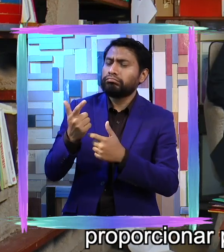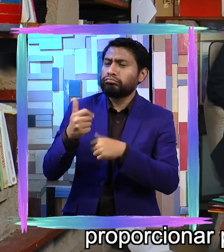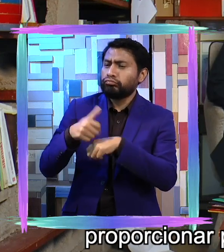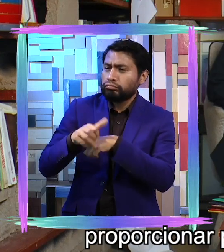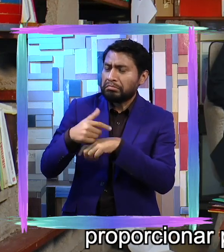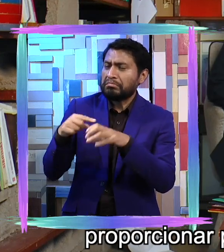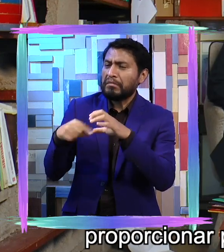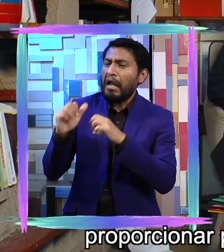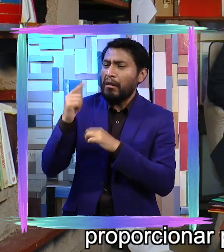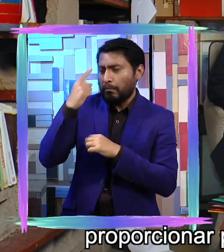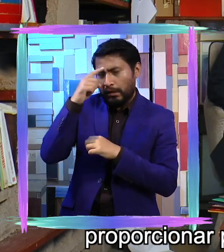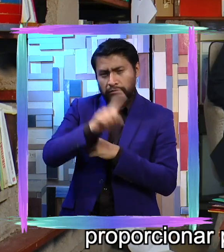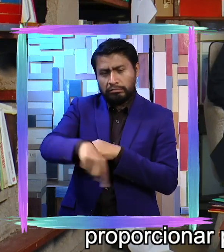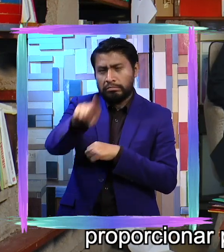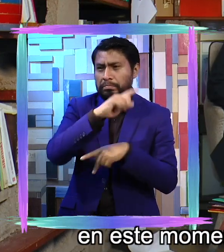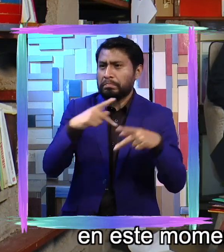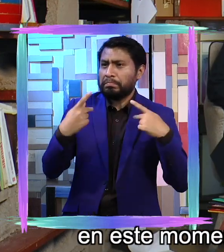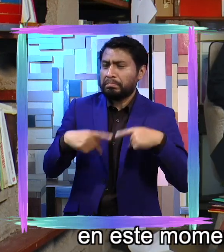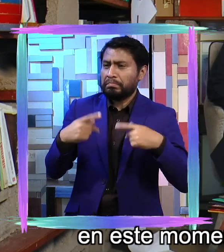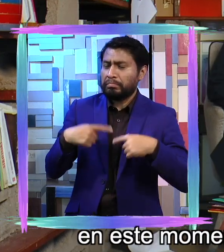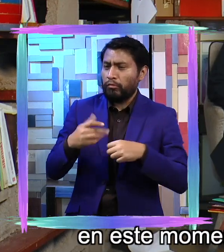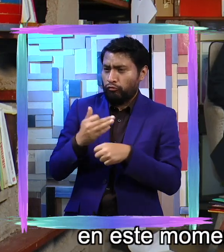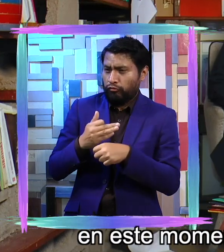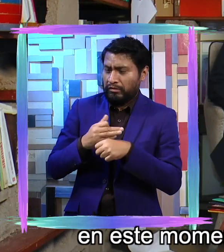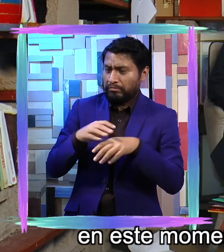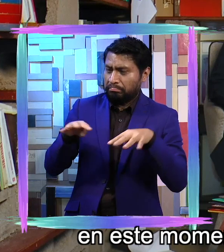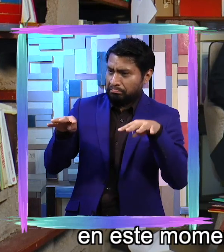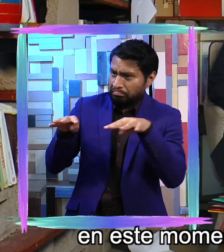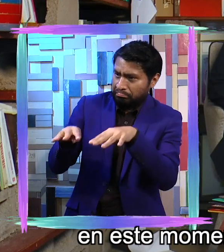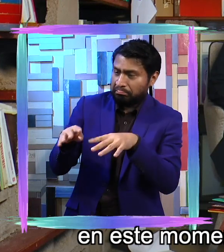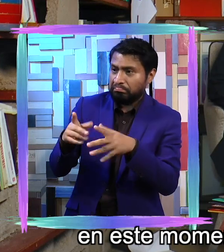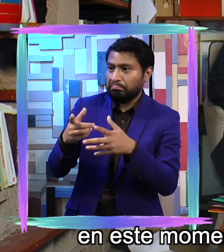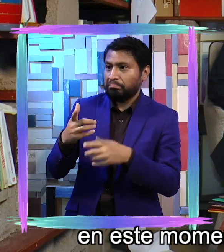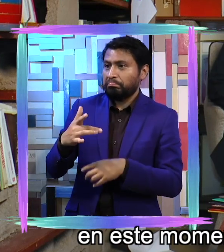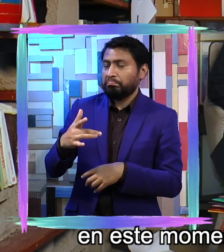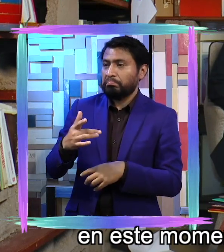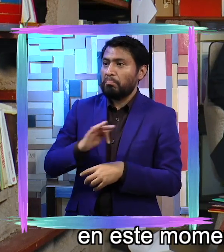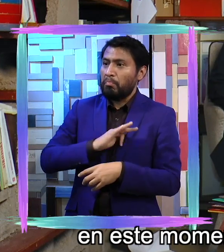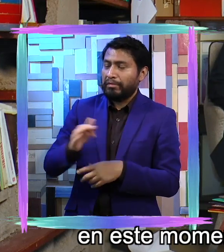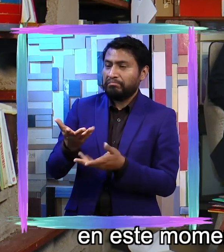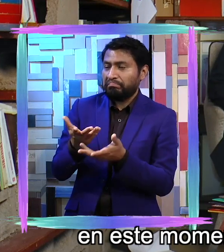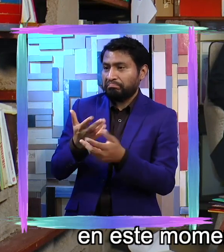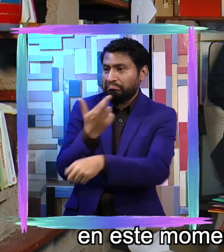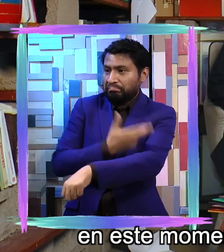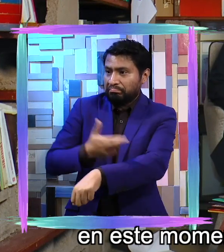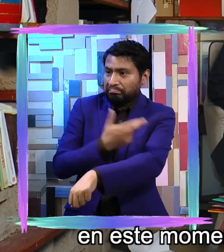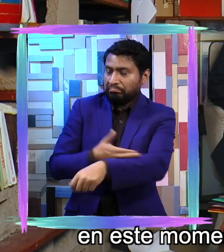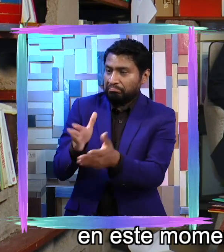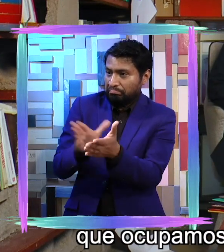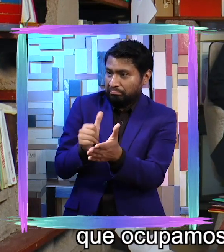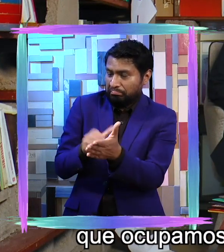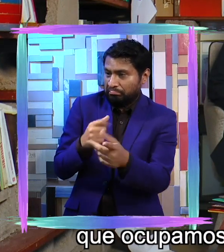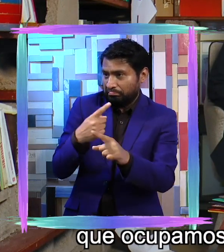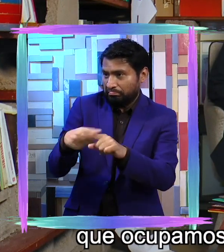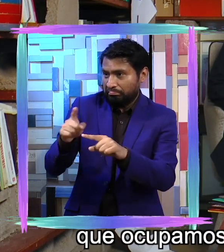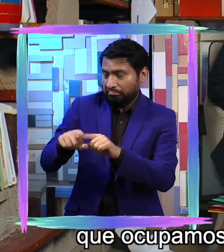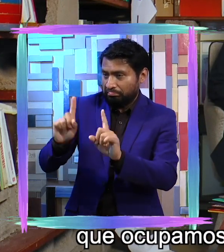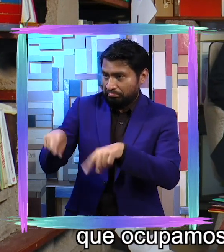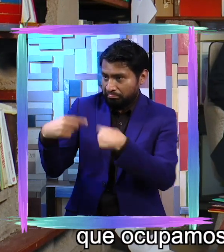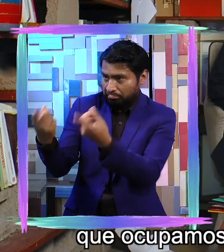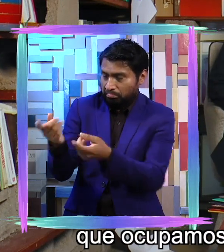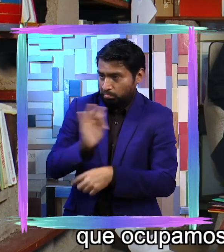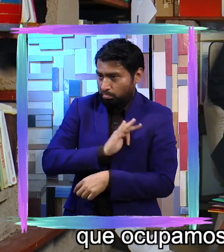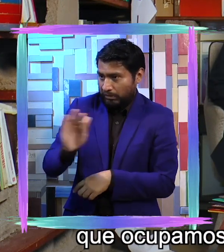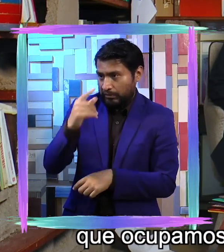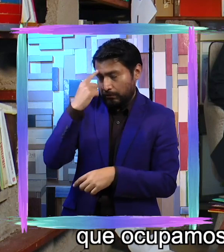que la gente que nos está viendo en este momento haga llevar sus papeles o todo eso que ocupamos